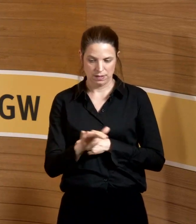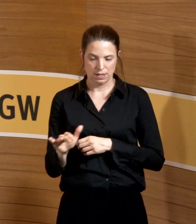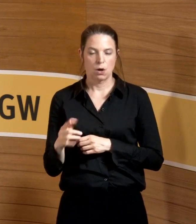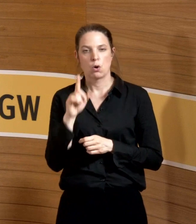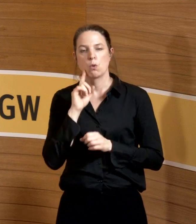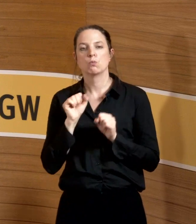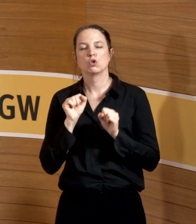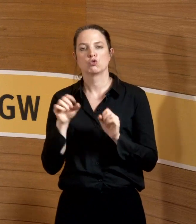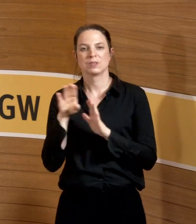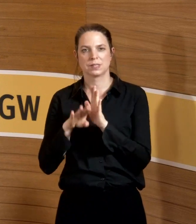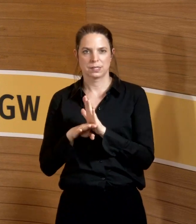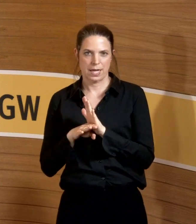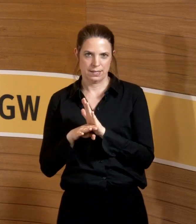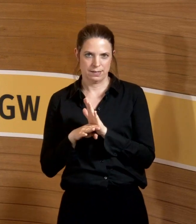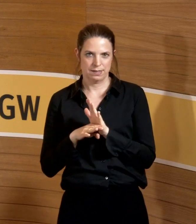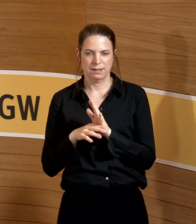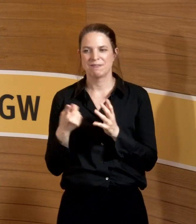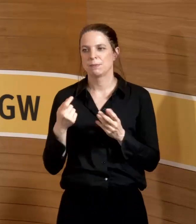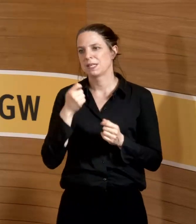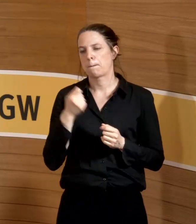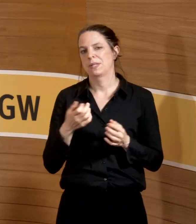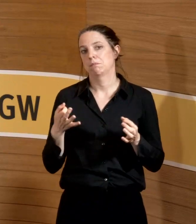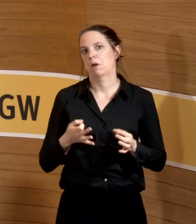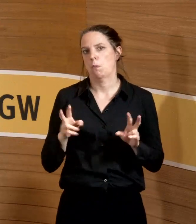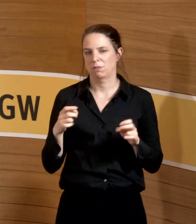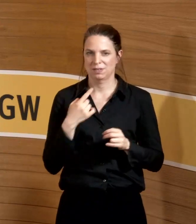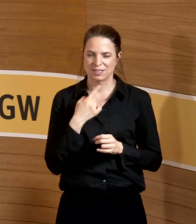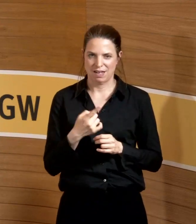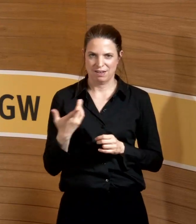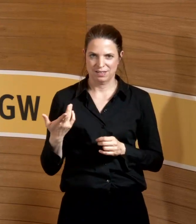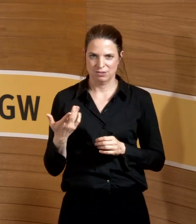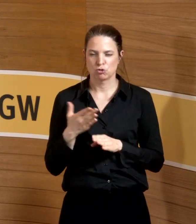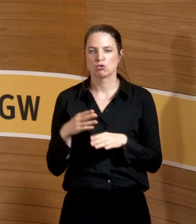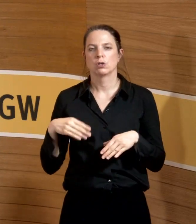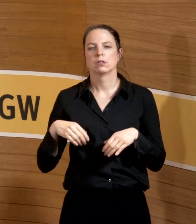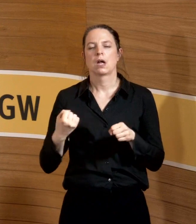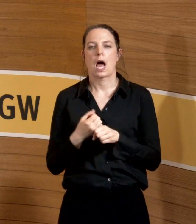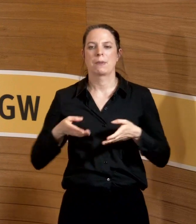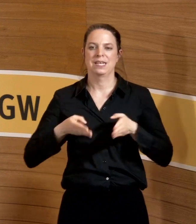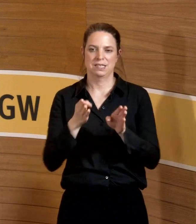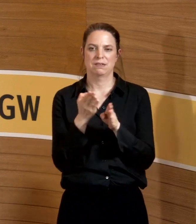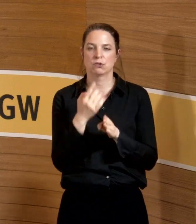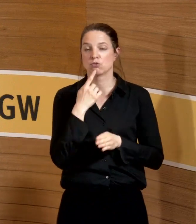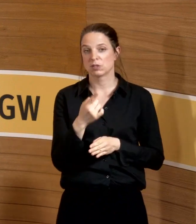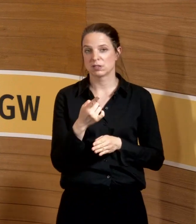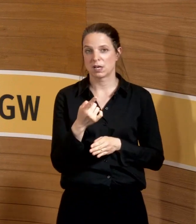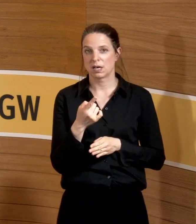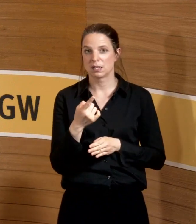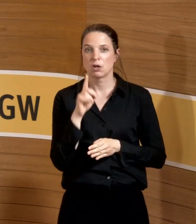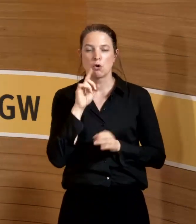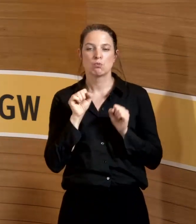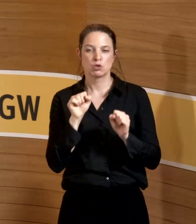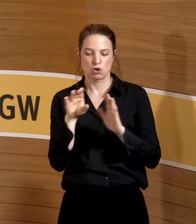Mutterschutzgesetz ist hier sozusagen ein bisschen missbraucht worden. Da fing es ja schon mit dem Arbeitsweg an. Da wurde dann gesagt, naja, steht zwar nicht im